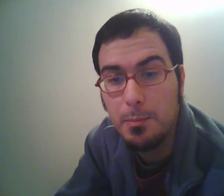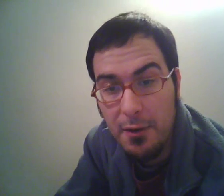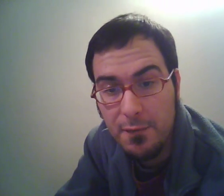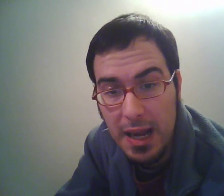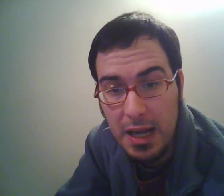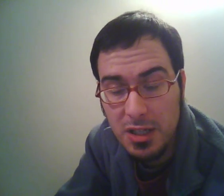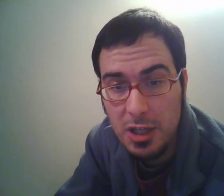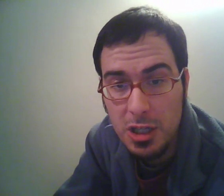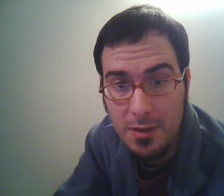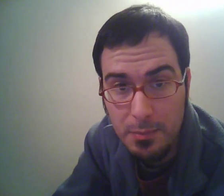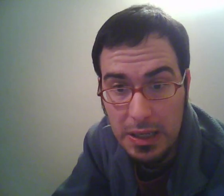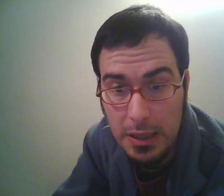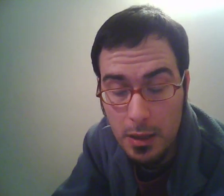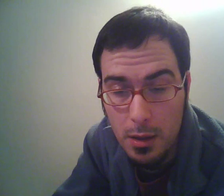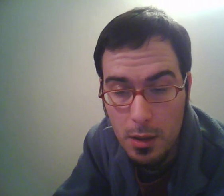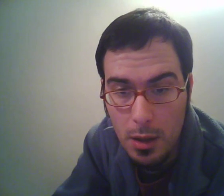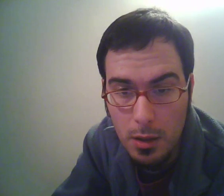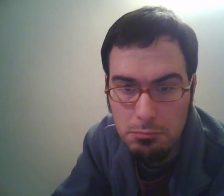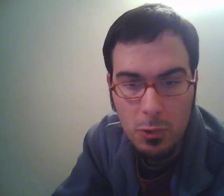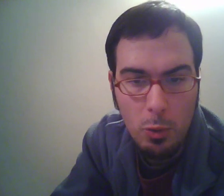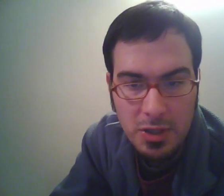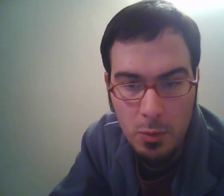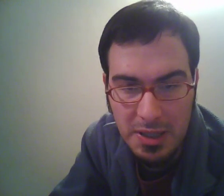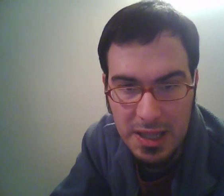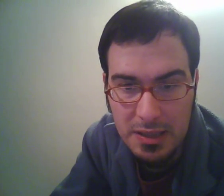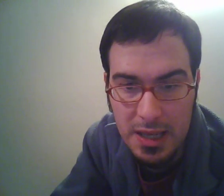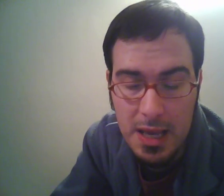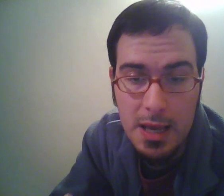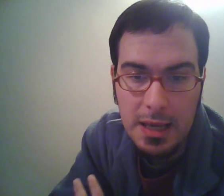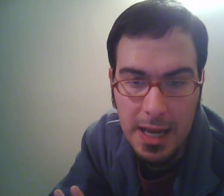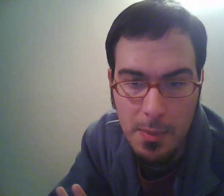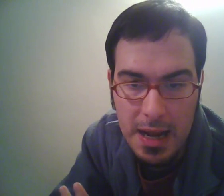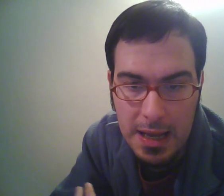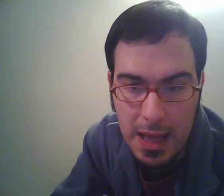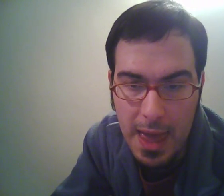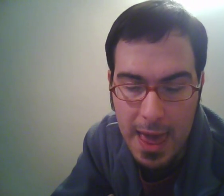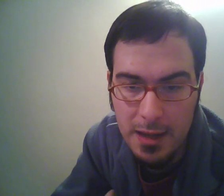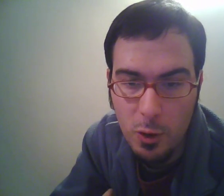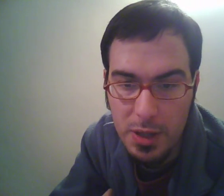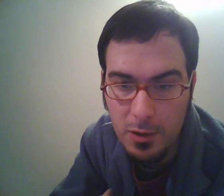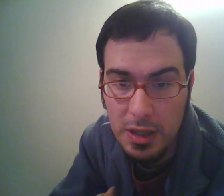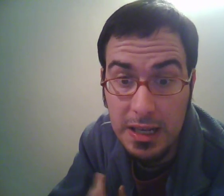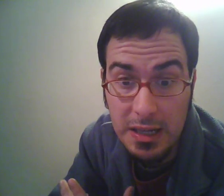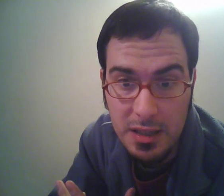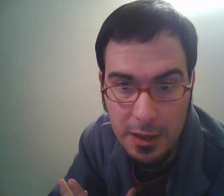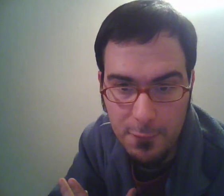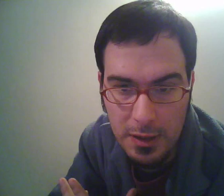Buffy, la cacciatrice di vampiri. Come se non bastasse, in America è il doppiatore di Chris Griffin,